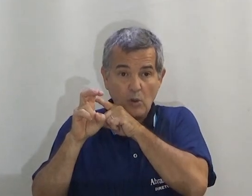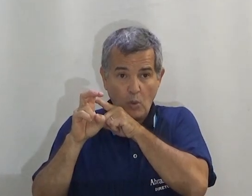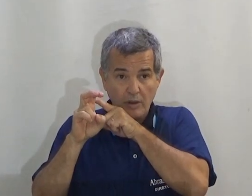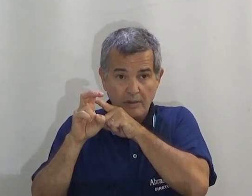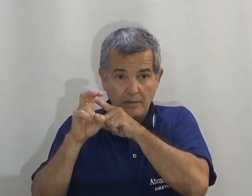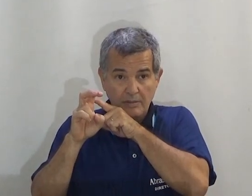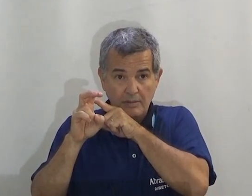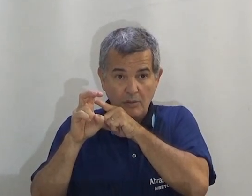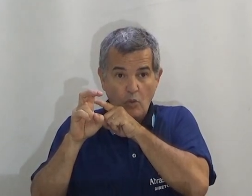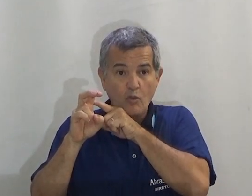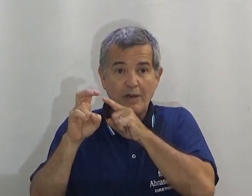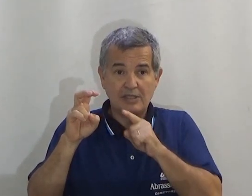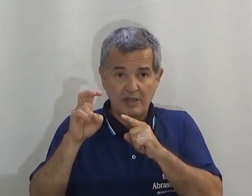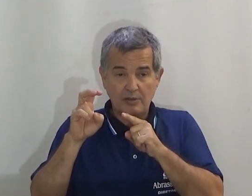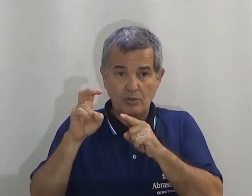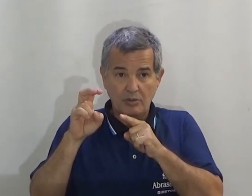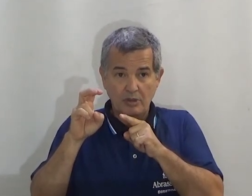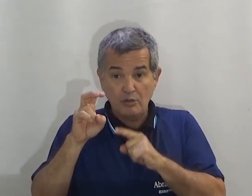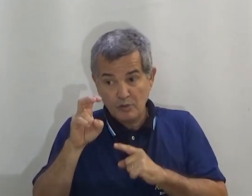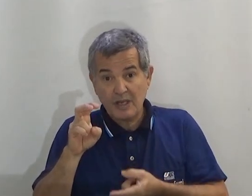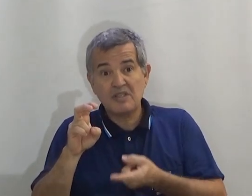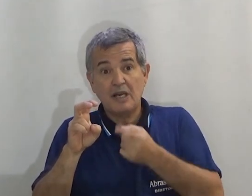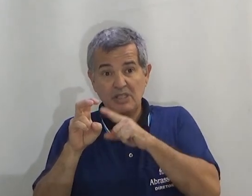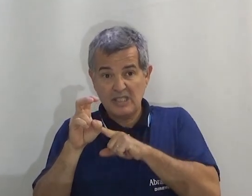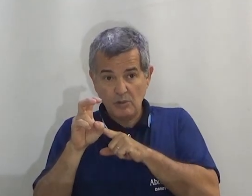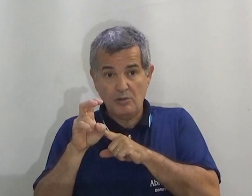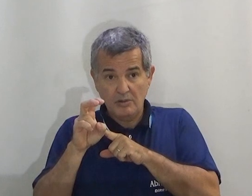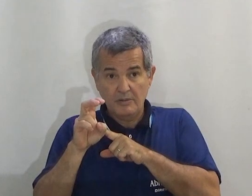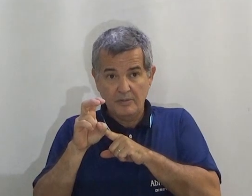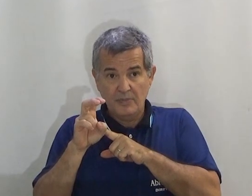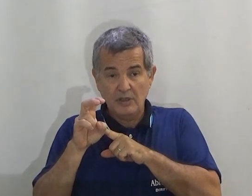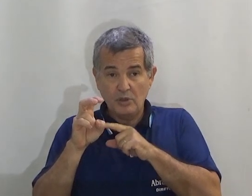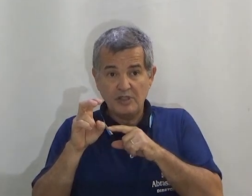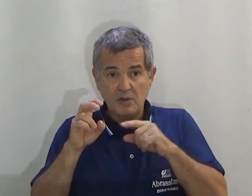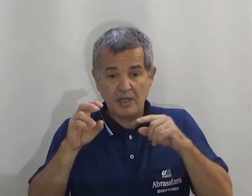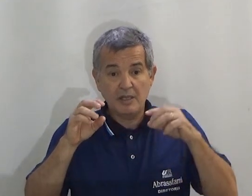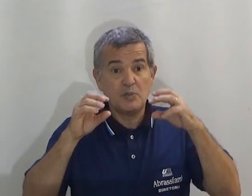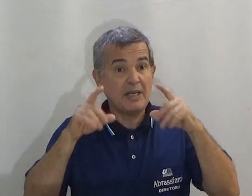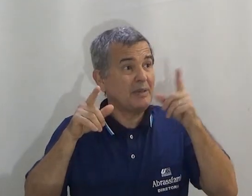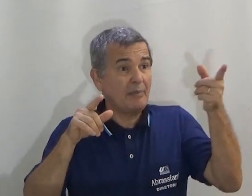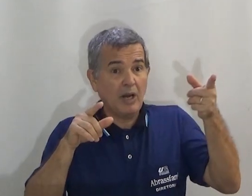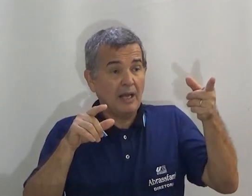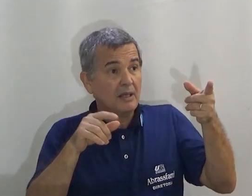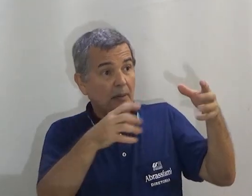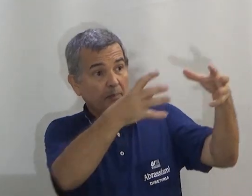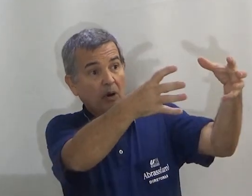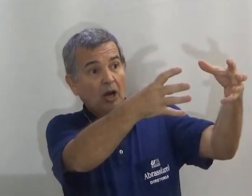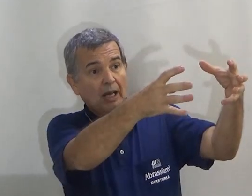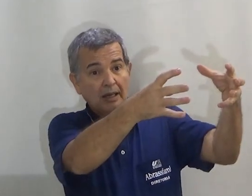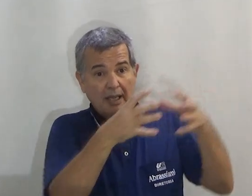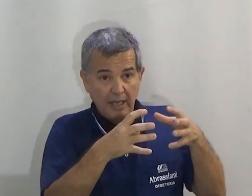cinco com o classificador. Eu vou usar o sinal de cinco. Então eu vou dizer o quê? Lembra da bola?